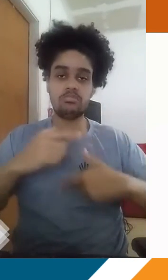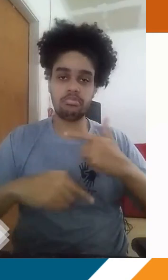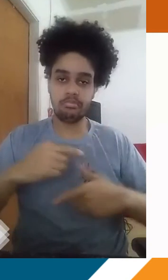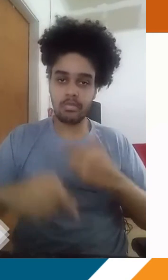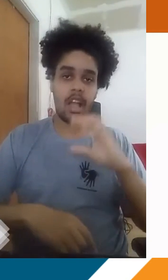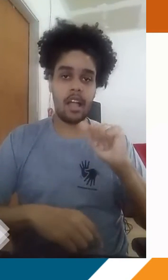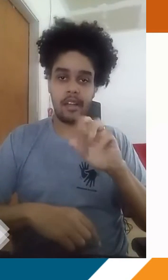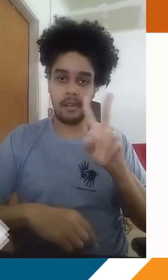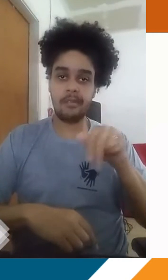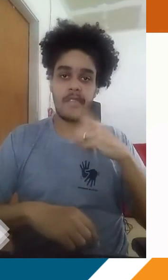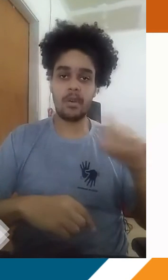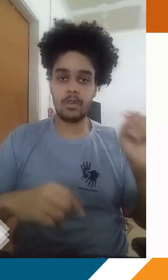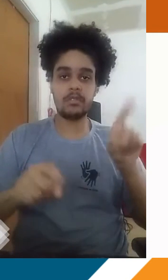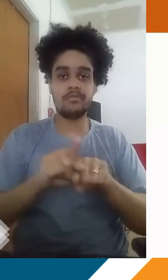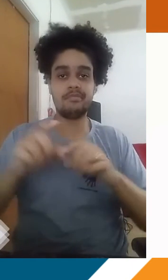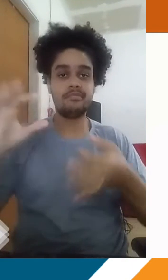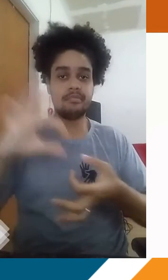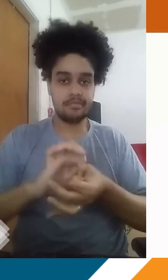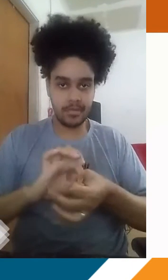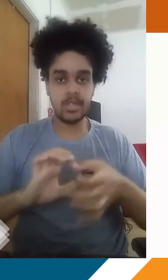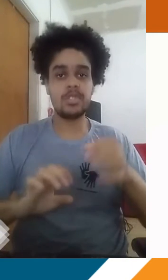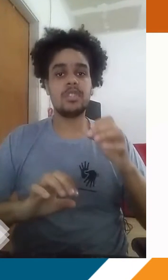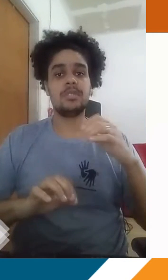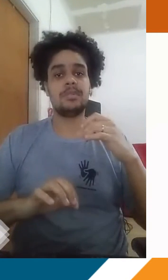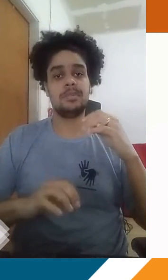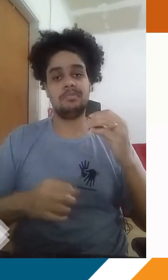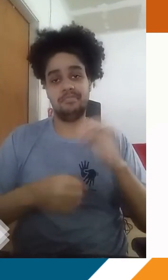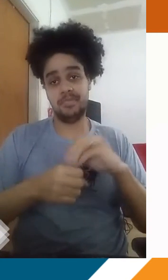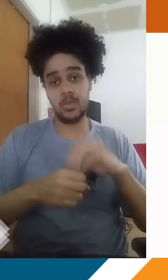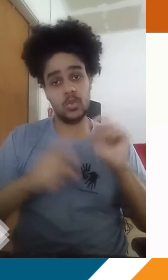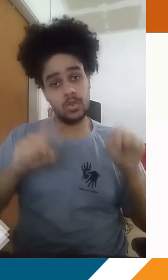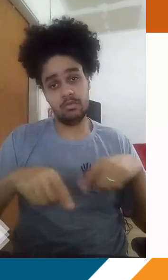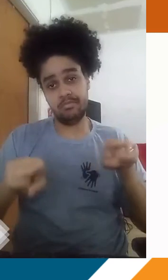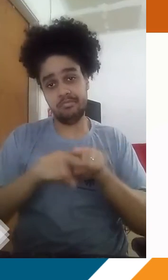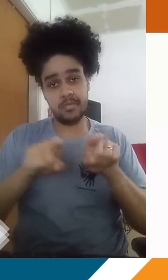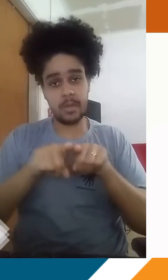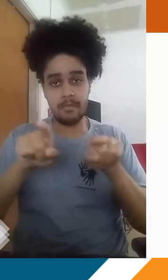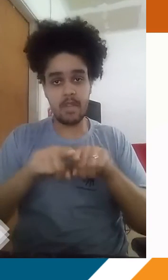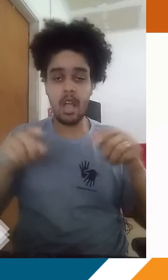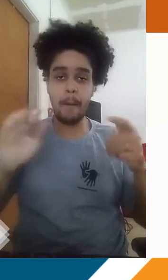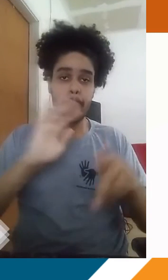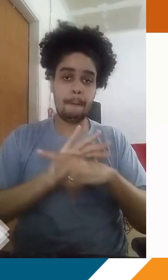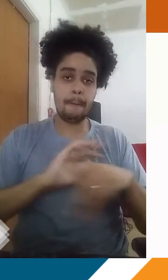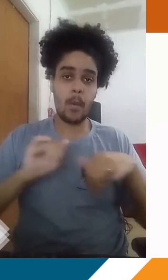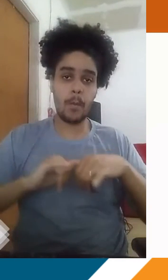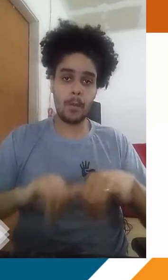e a questão do carvão aí vai também estar associada, também vai estar associada a isso. Sem falar também da questão do próprio